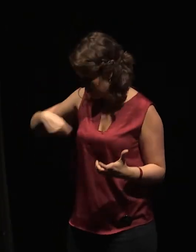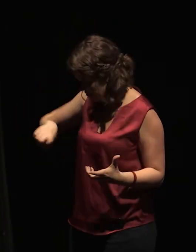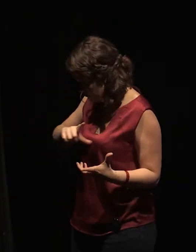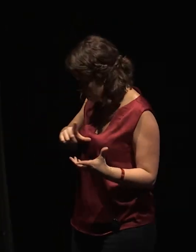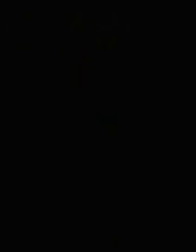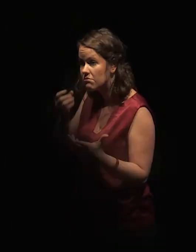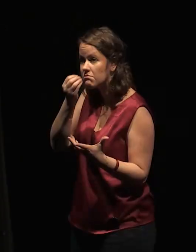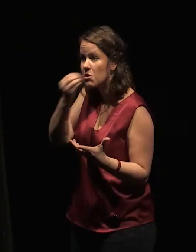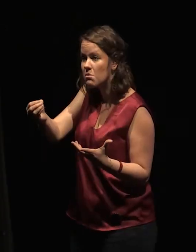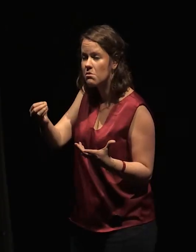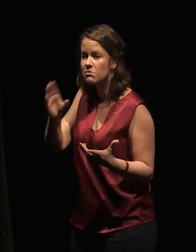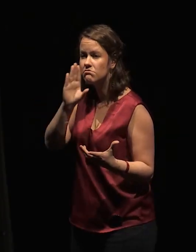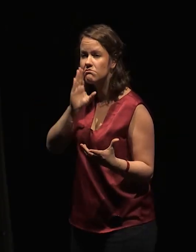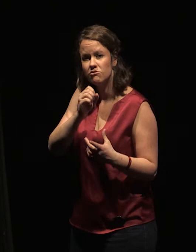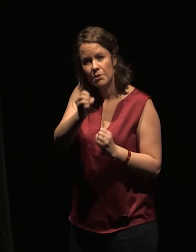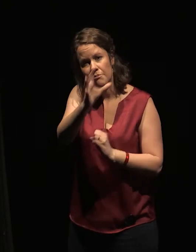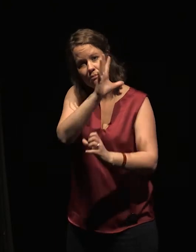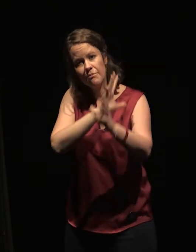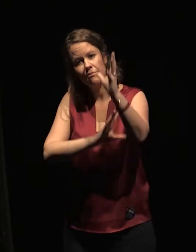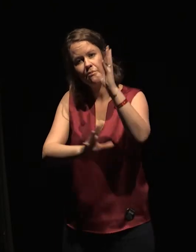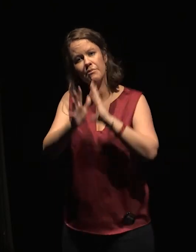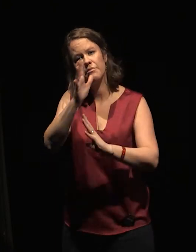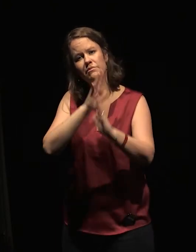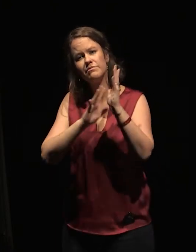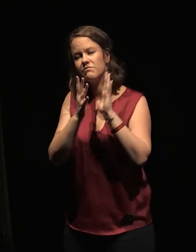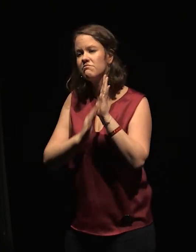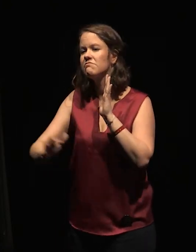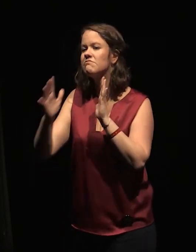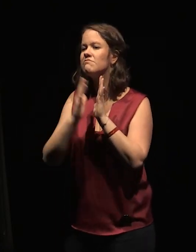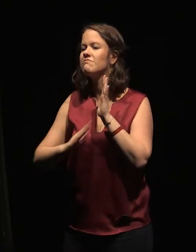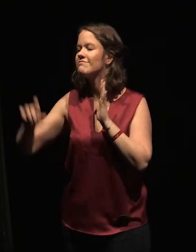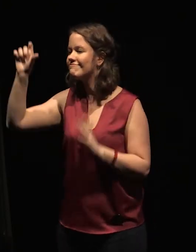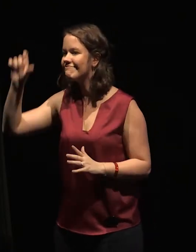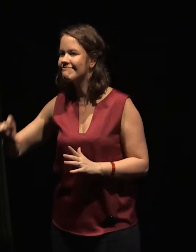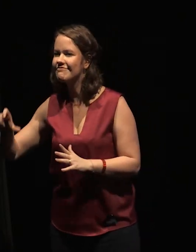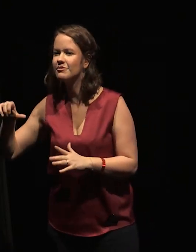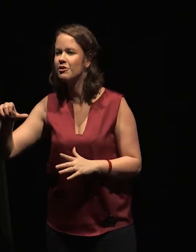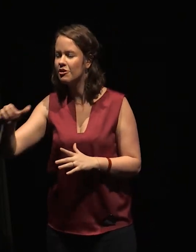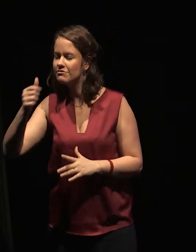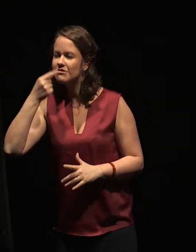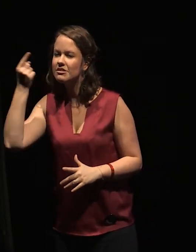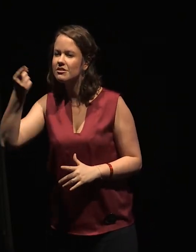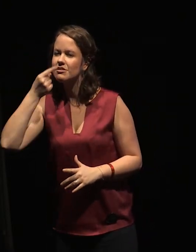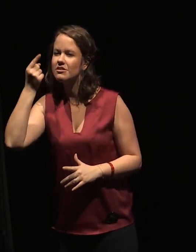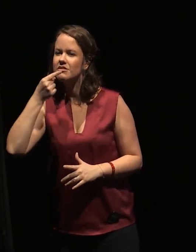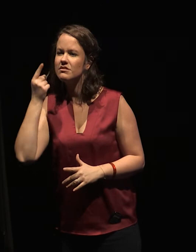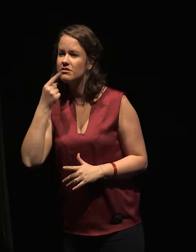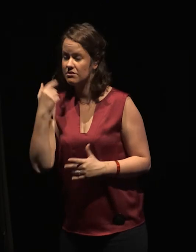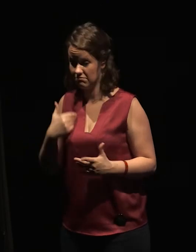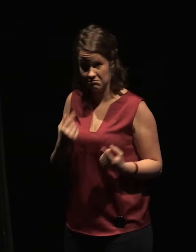Et il déclamait les vers du pilote de Yitz. Je n'aime pas ce que je défends tout comme je n'ai pas d'adversité contre ceux